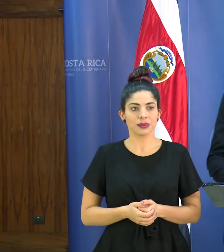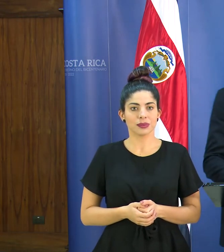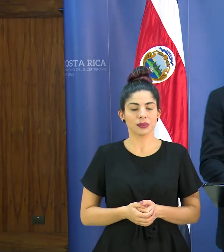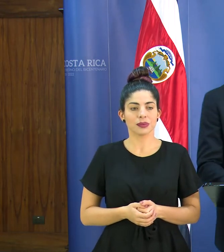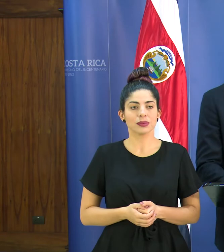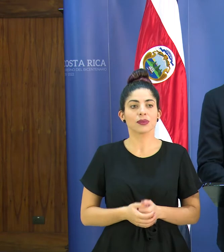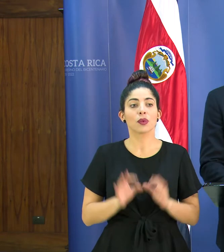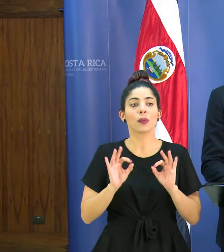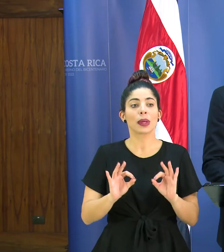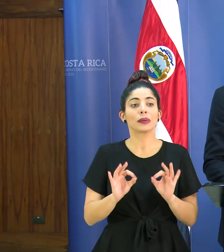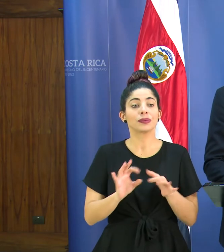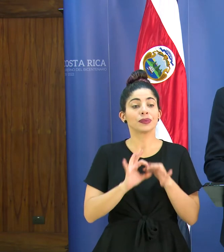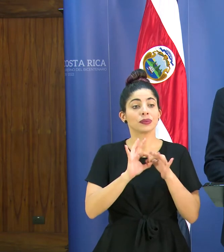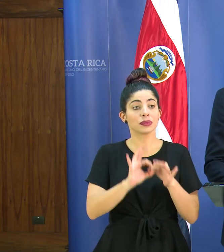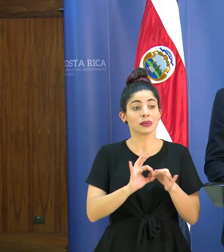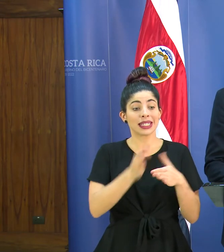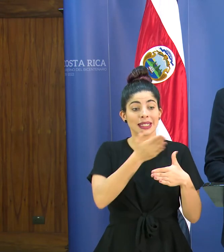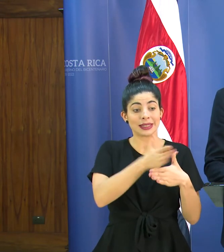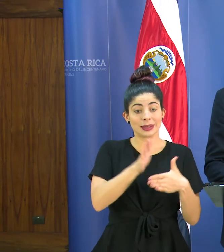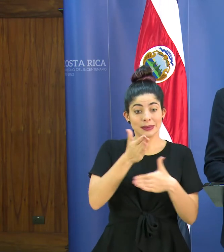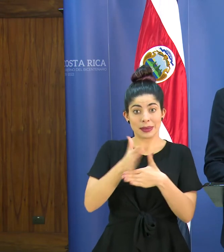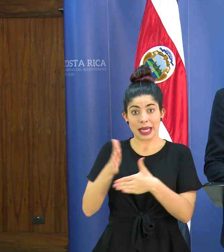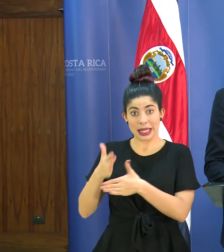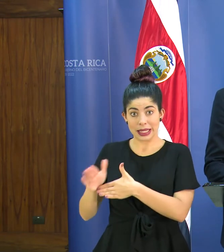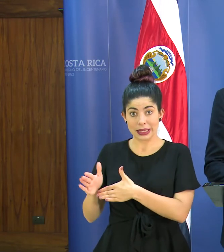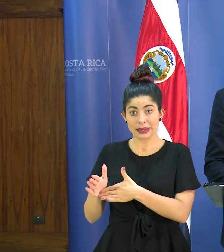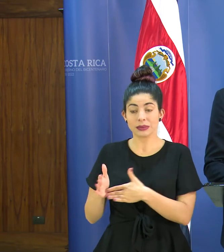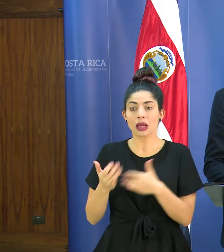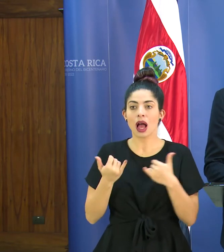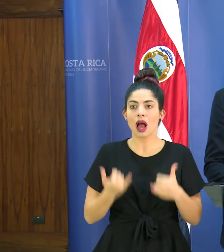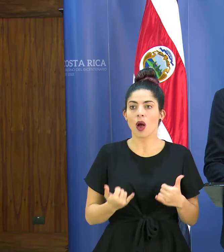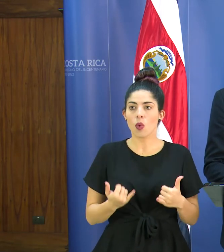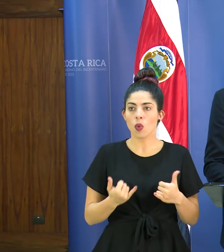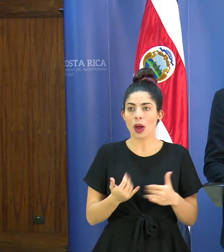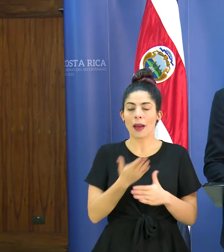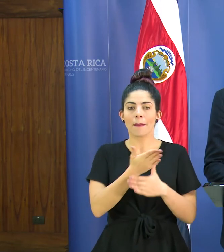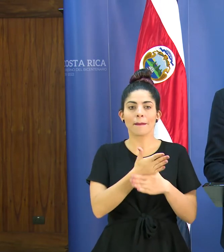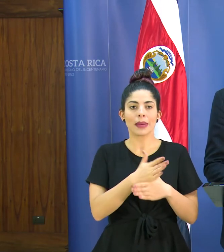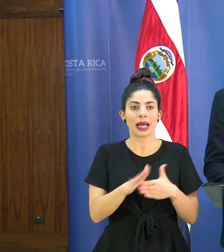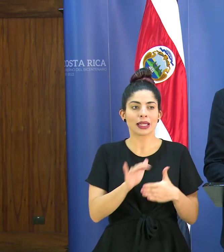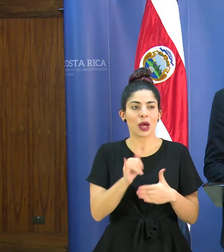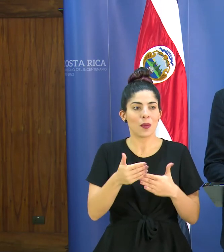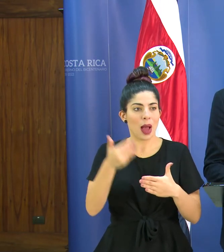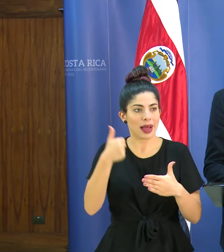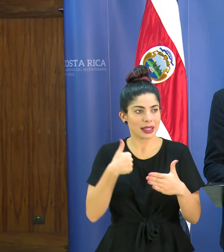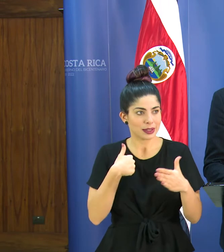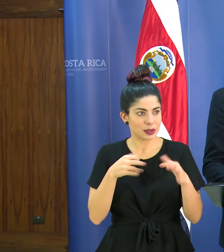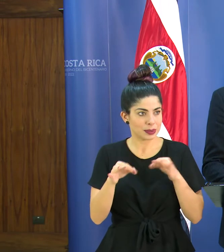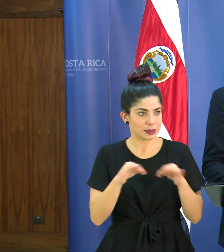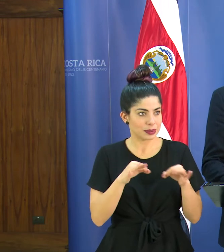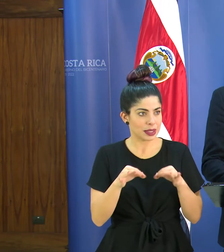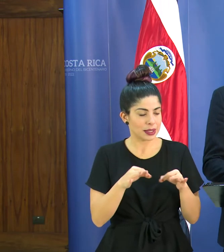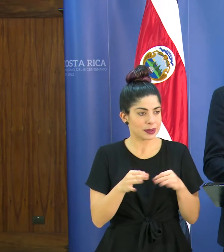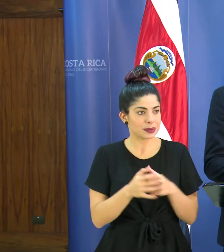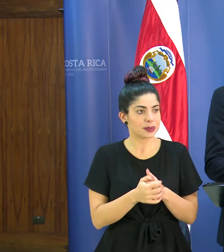muy bien con respecto a las fases estamos en una fase que como indicaba anteriormente